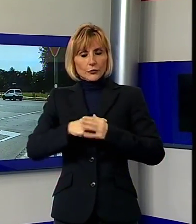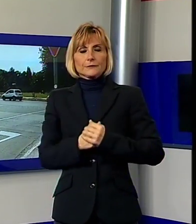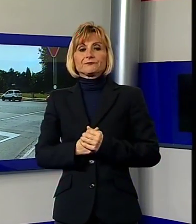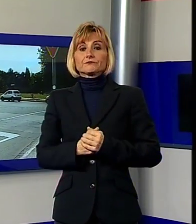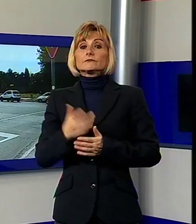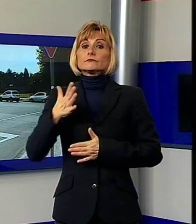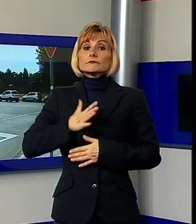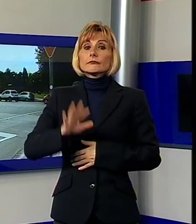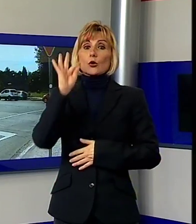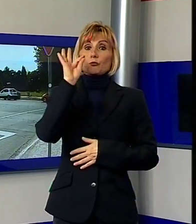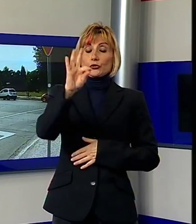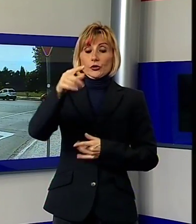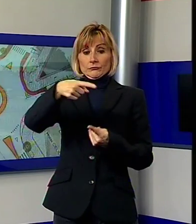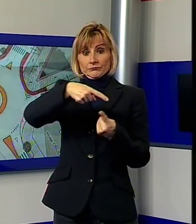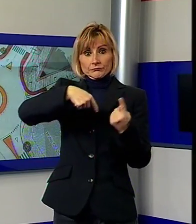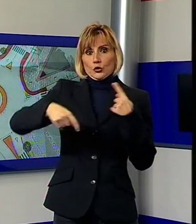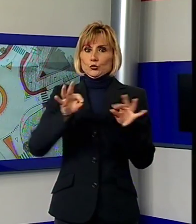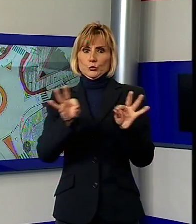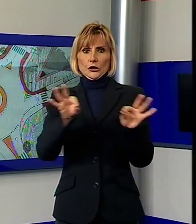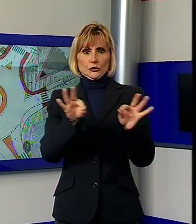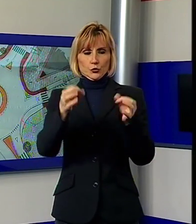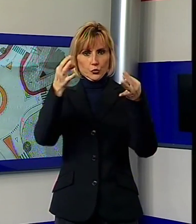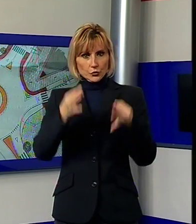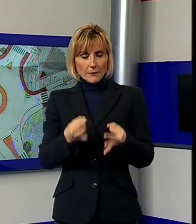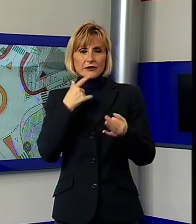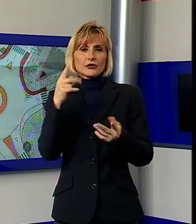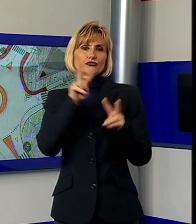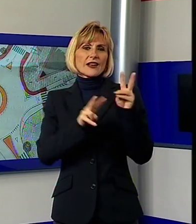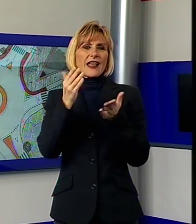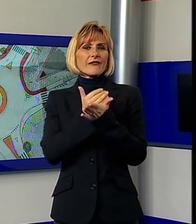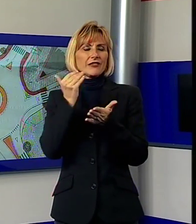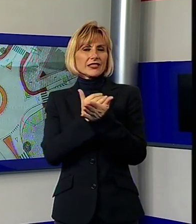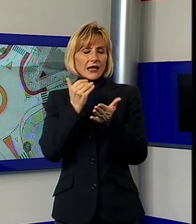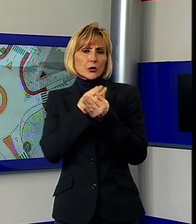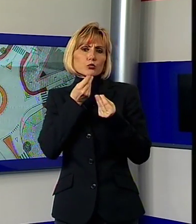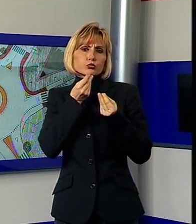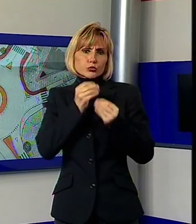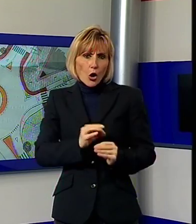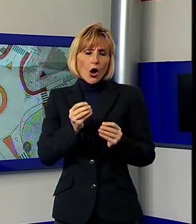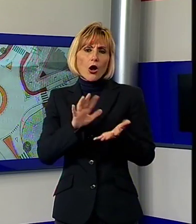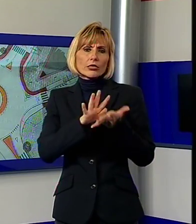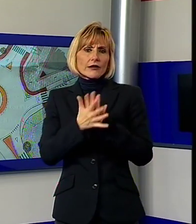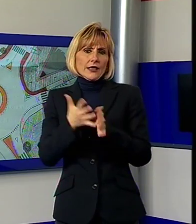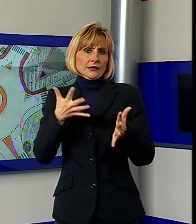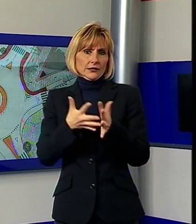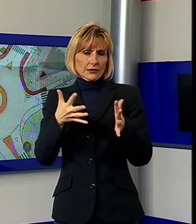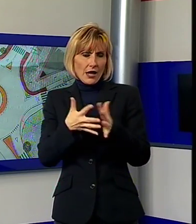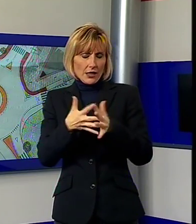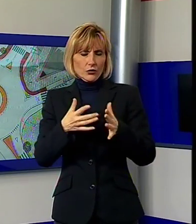realizzare una rotonda della giusta dimensione per evitare che essa stessa possa diventare un ostacolo al traffico invece di favorirlo.